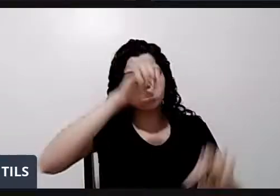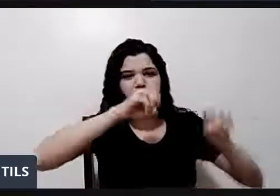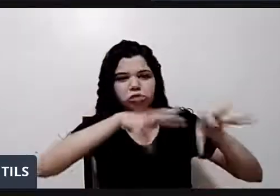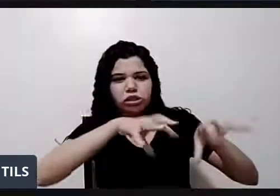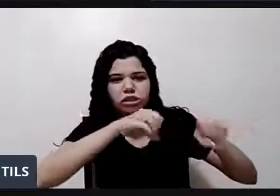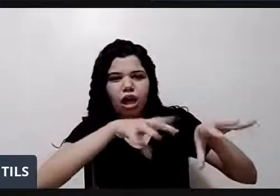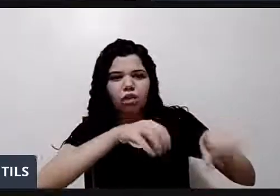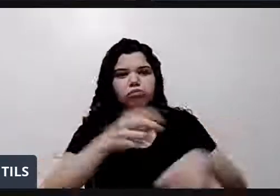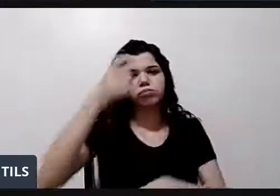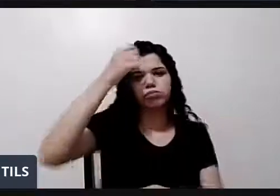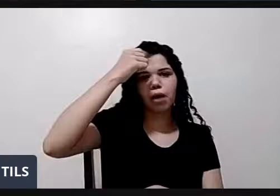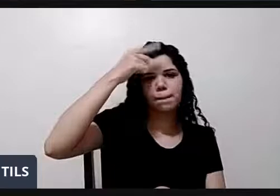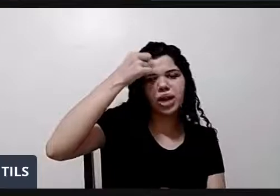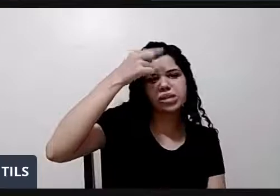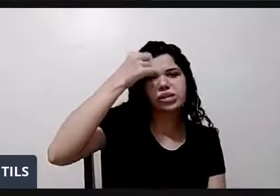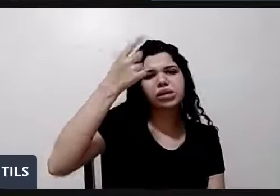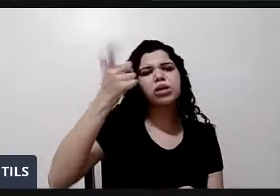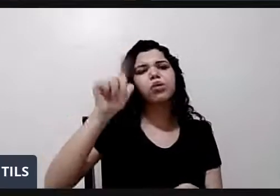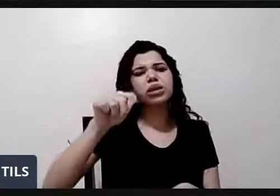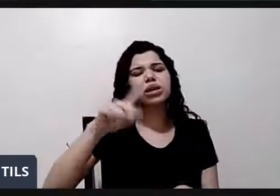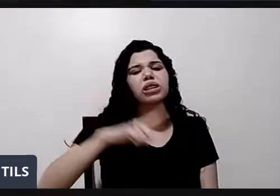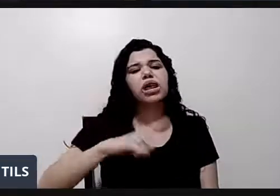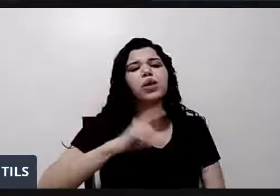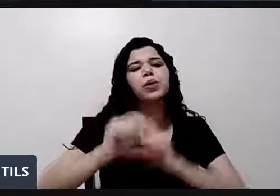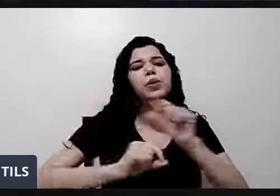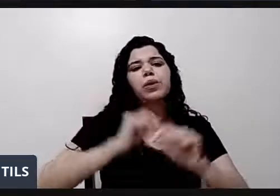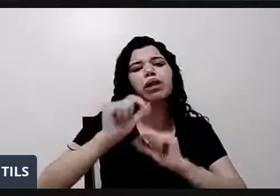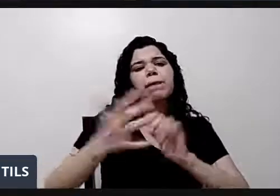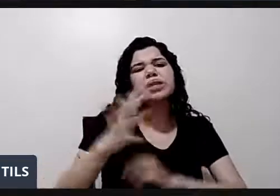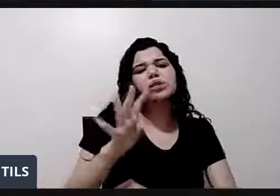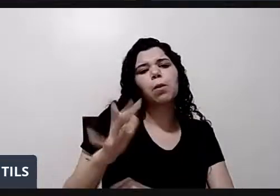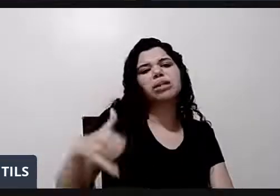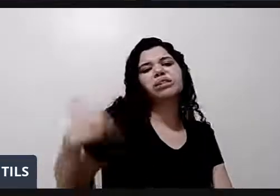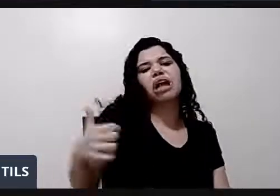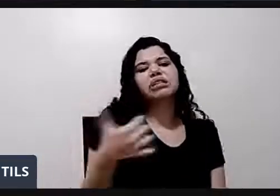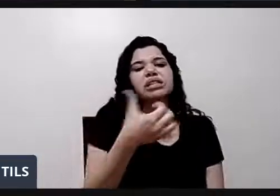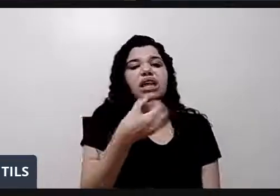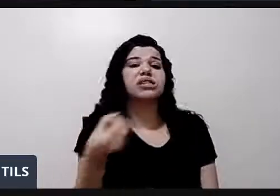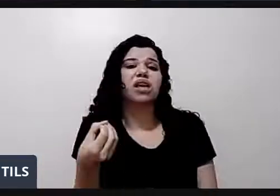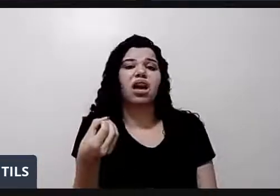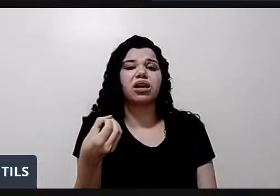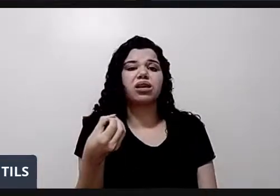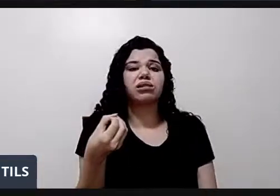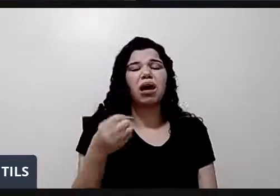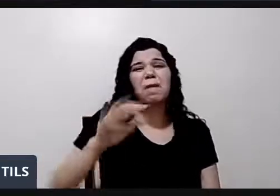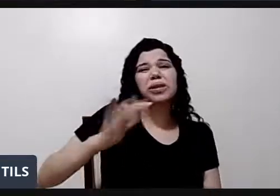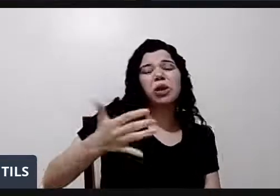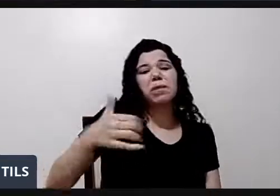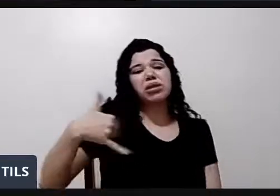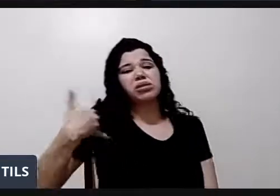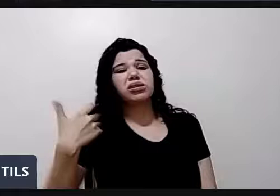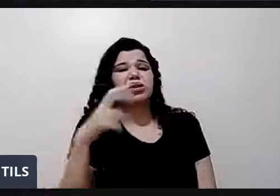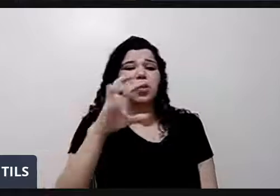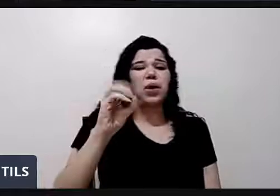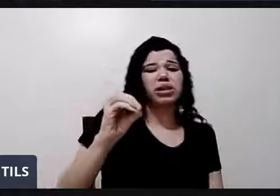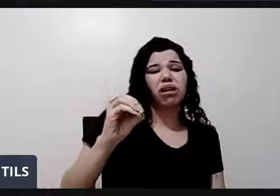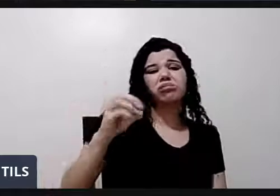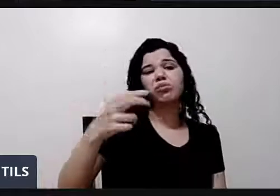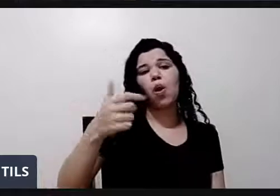como eu, que já estão beirando os 60. É o povo dos 50 para 60 anos de idade, ou até 70. E daí?